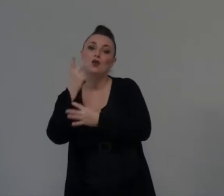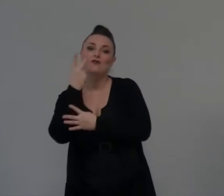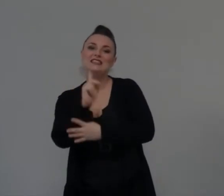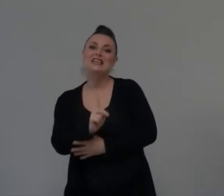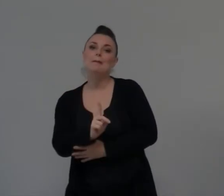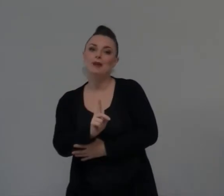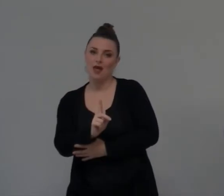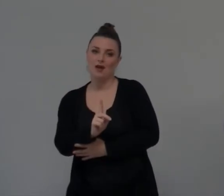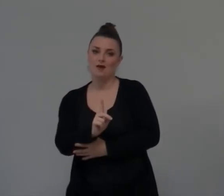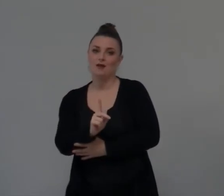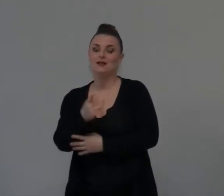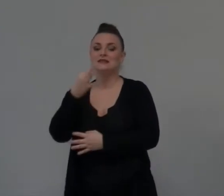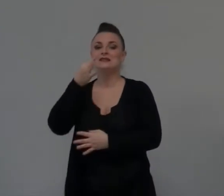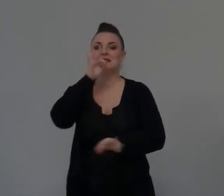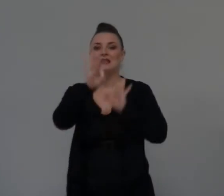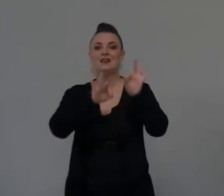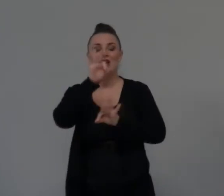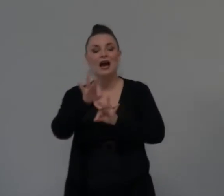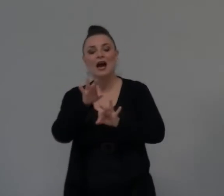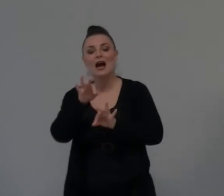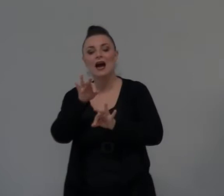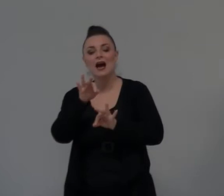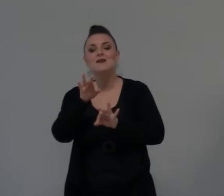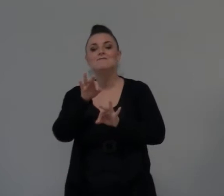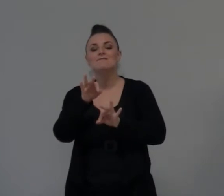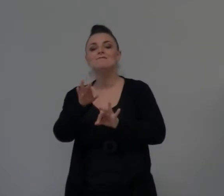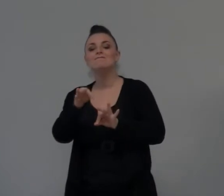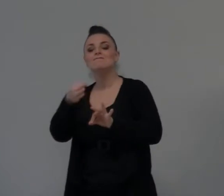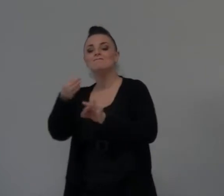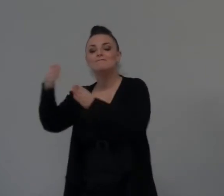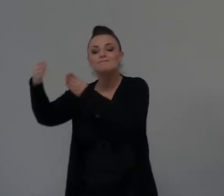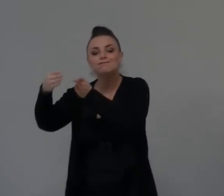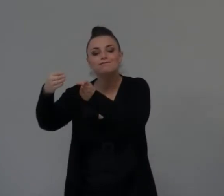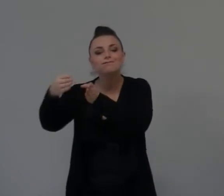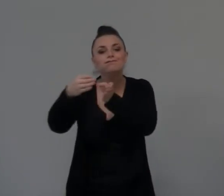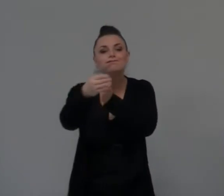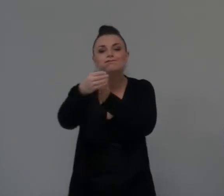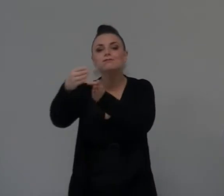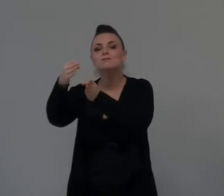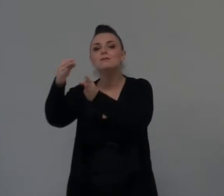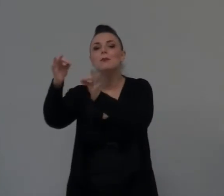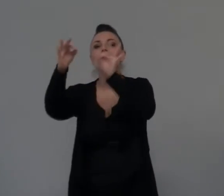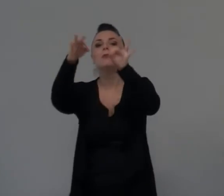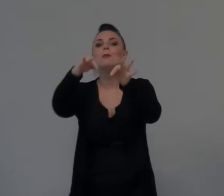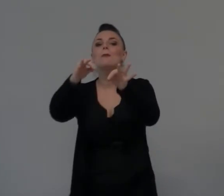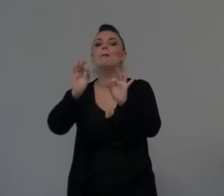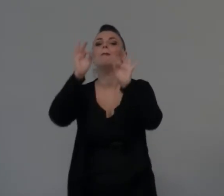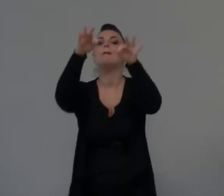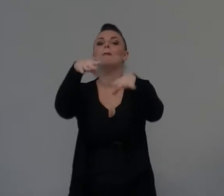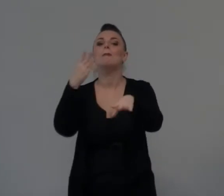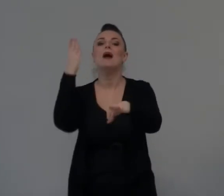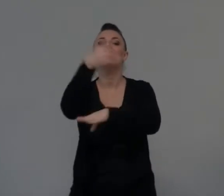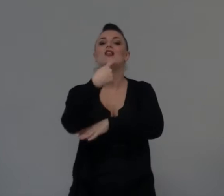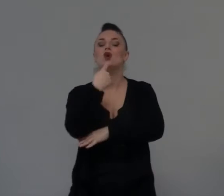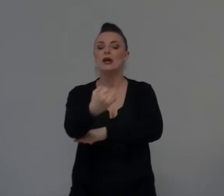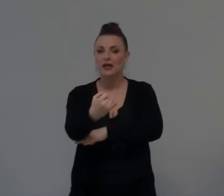dirottando le strade di questa persona così che Boaz possa incontrarsi. è